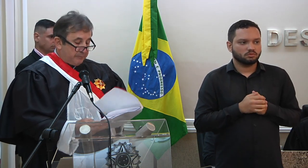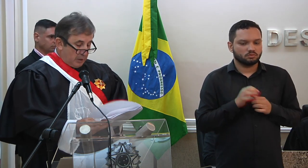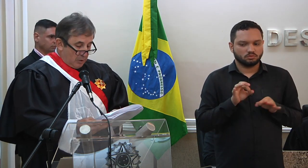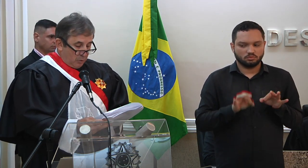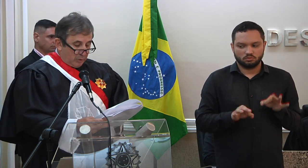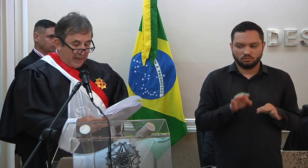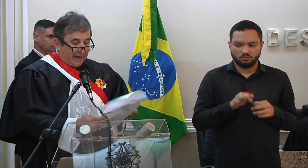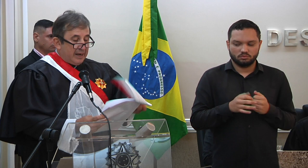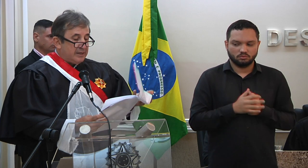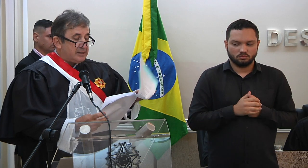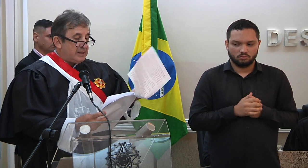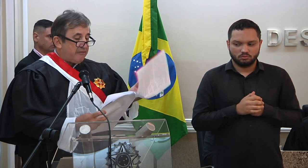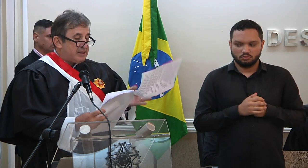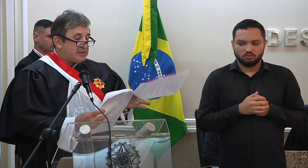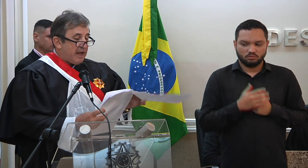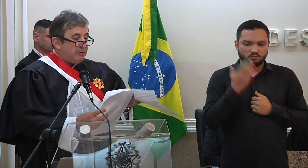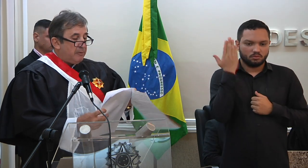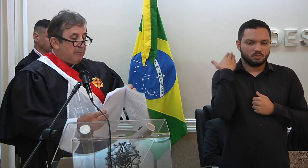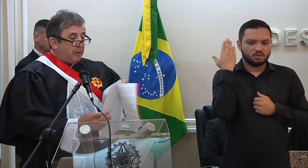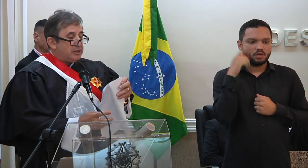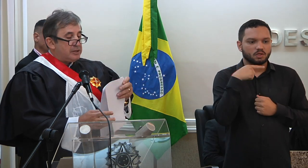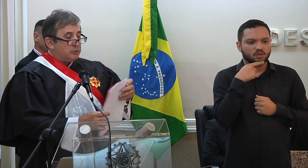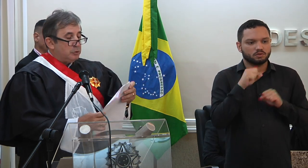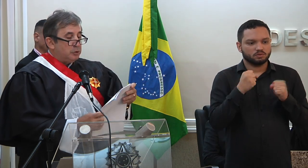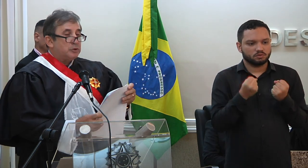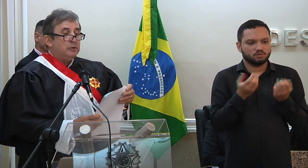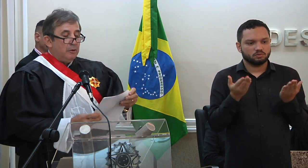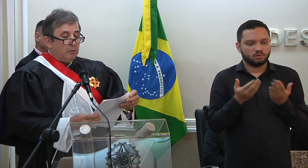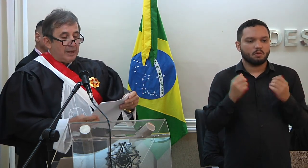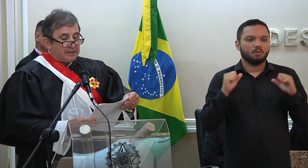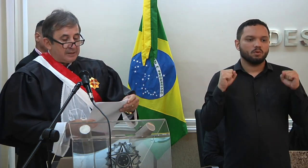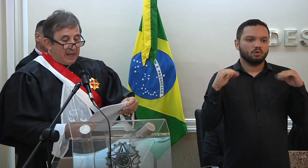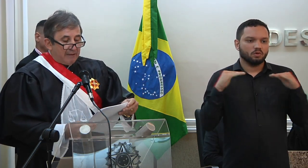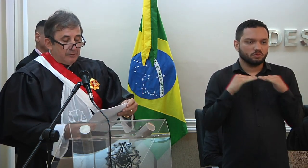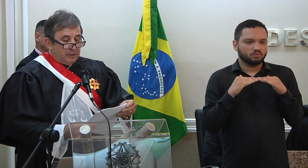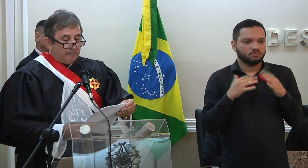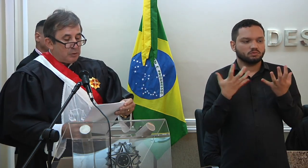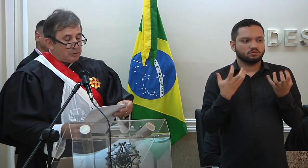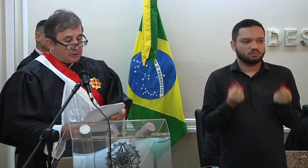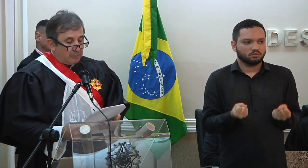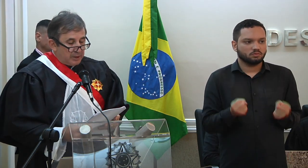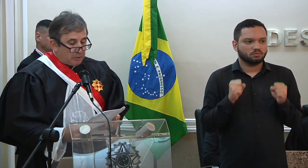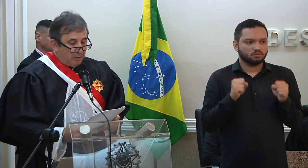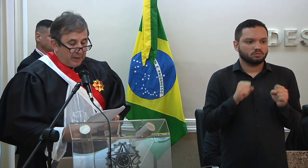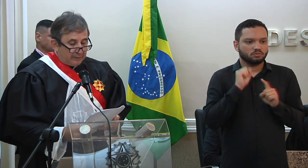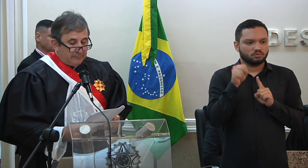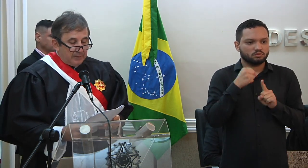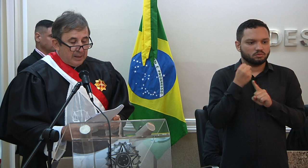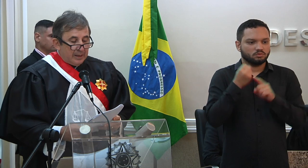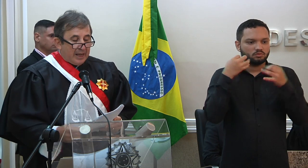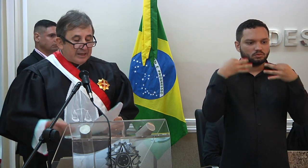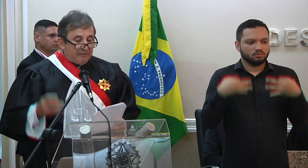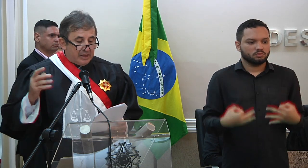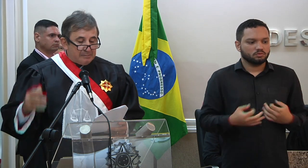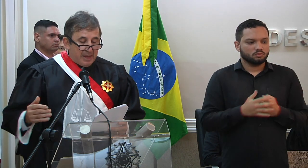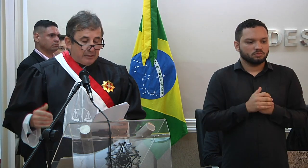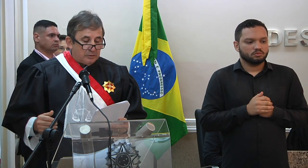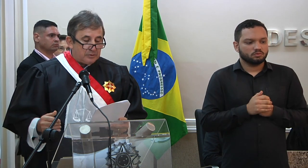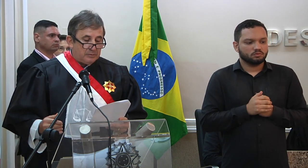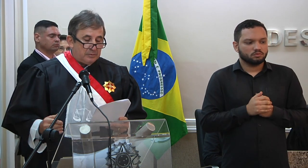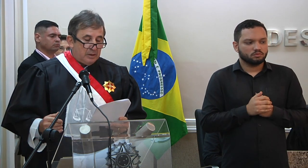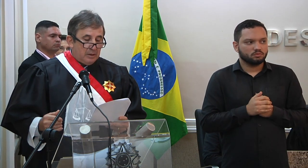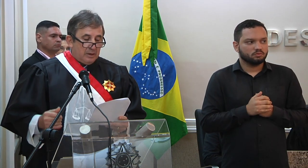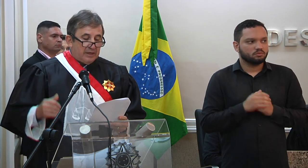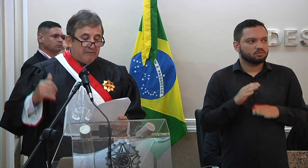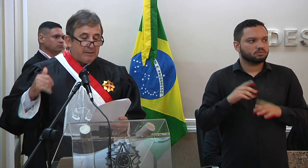judicionado. O que era antes indefensável pode ser o justo, o aceitável e o socialmente correto. Cada vez